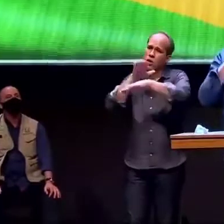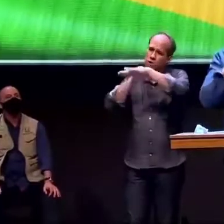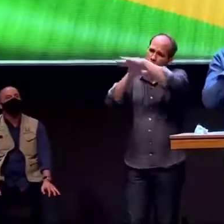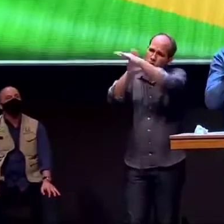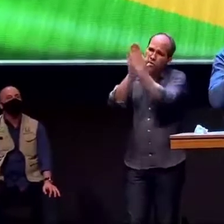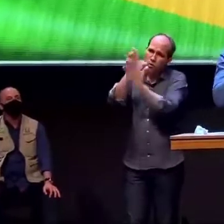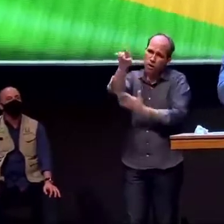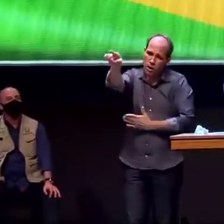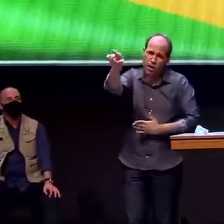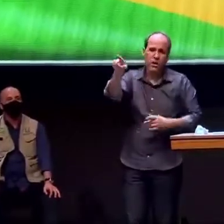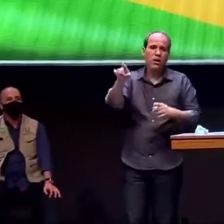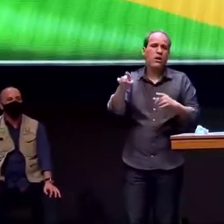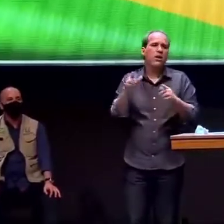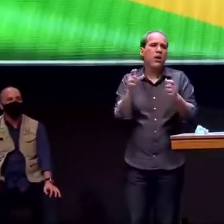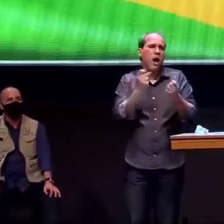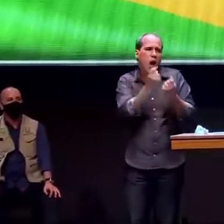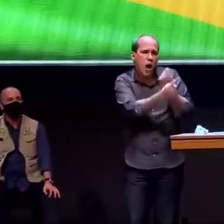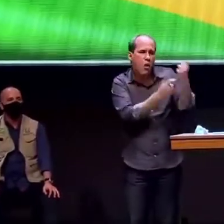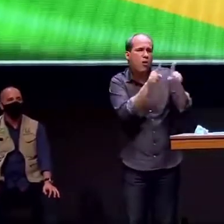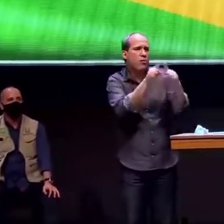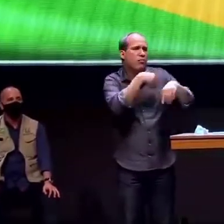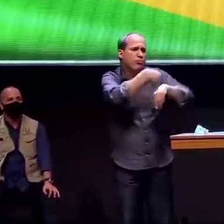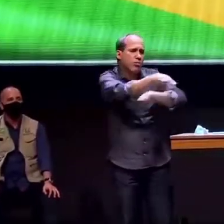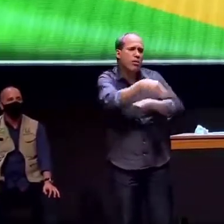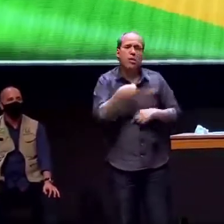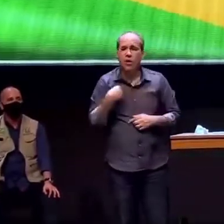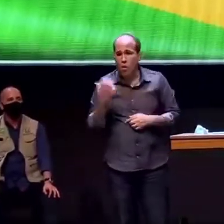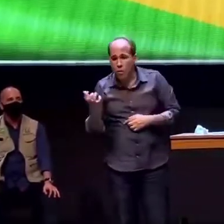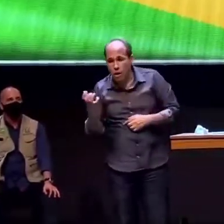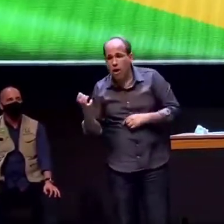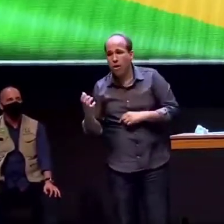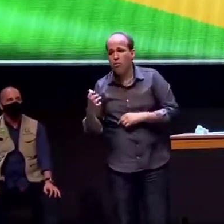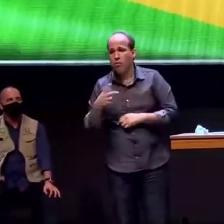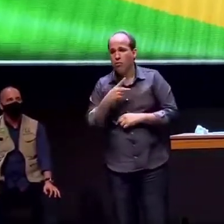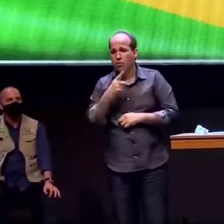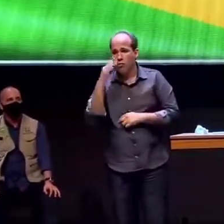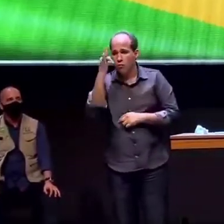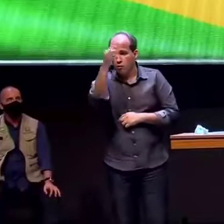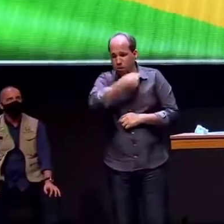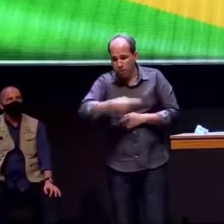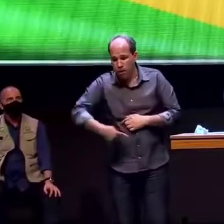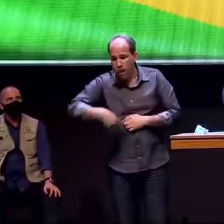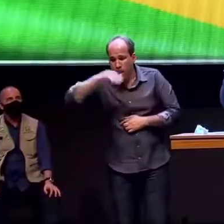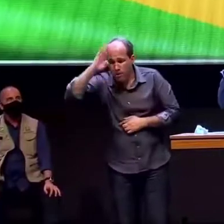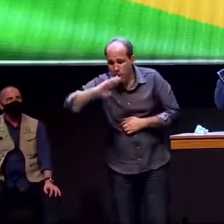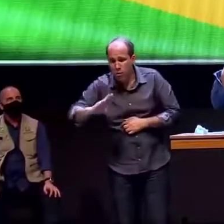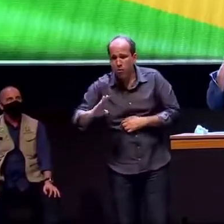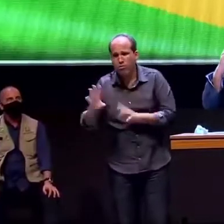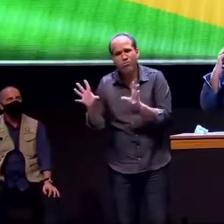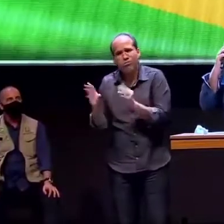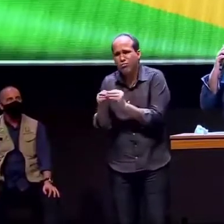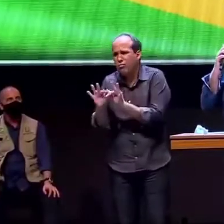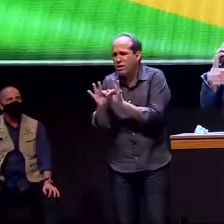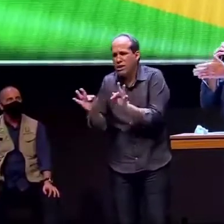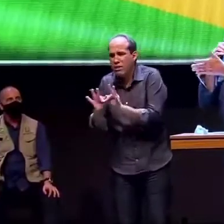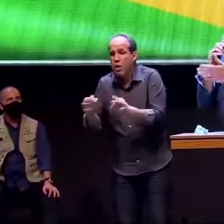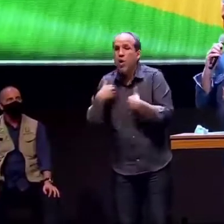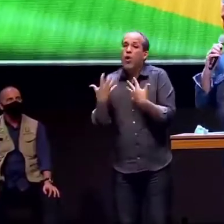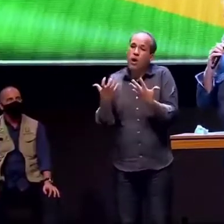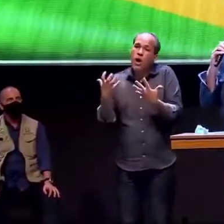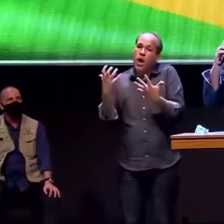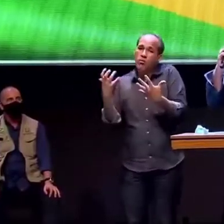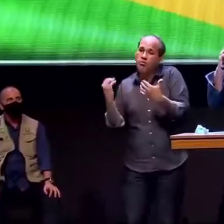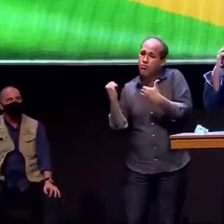mas de forma bastante discreta daquela pretensão de ser presidente para fazer diferente certo